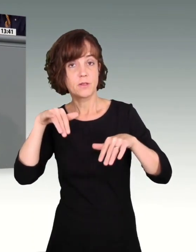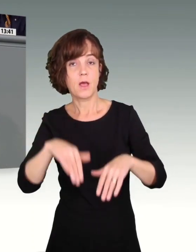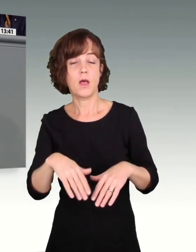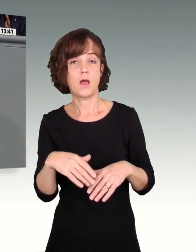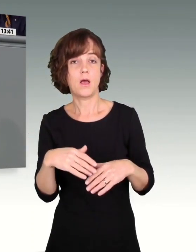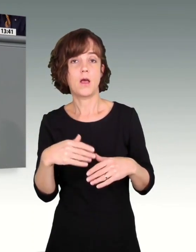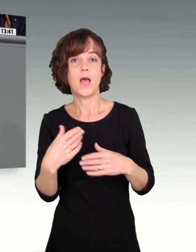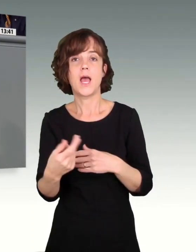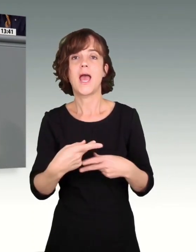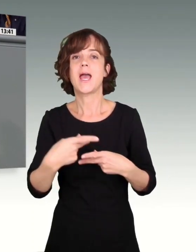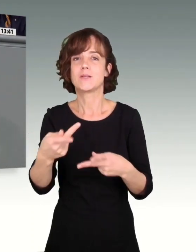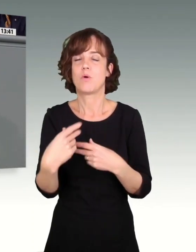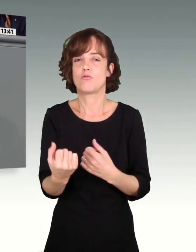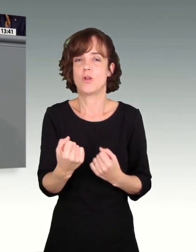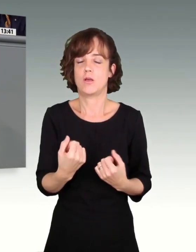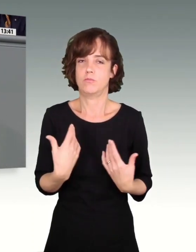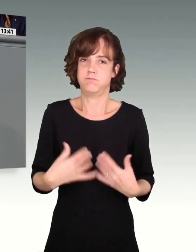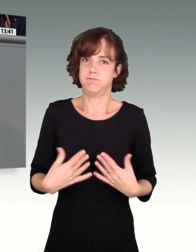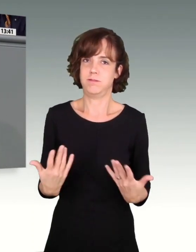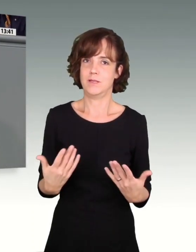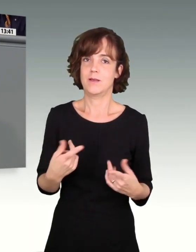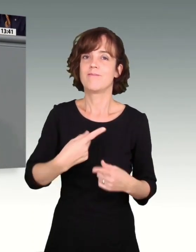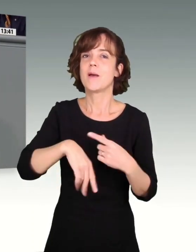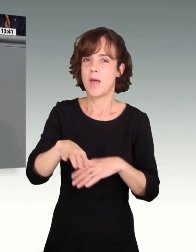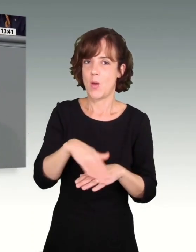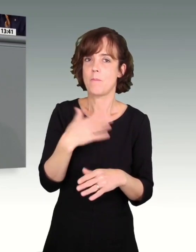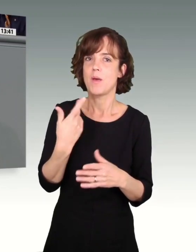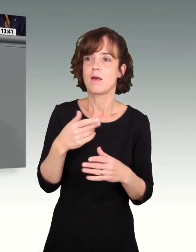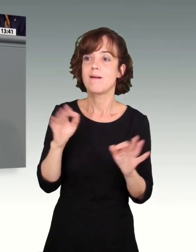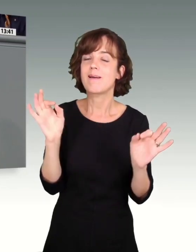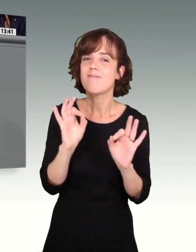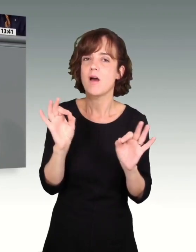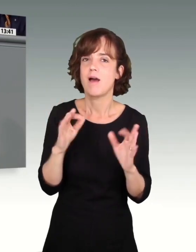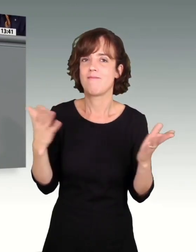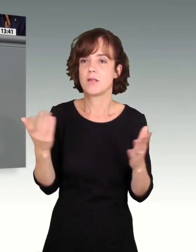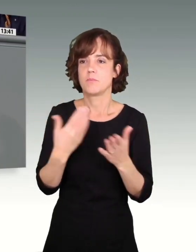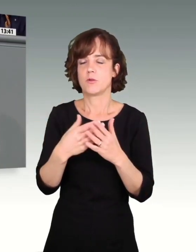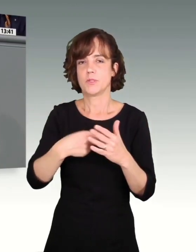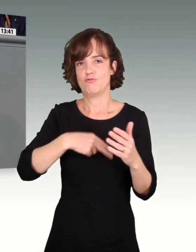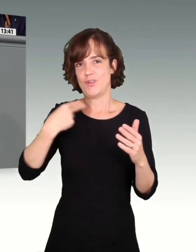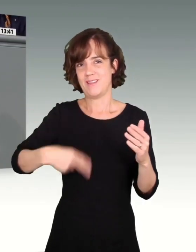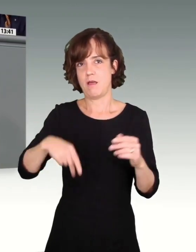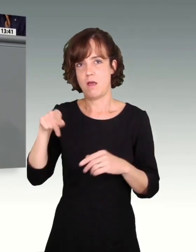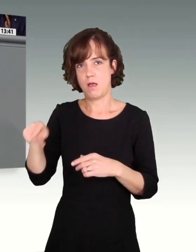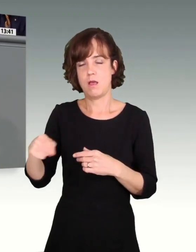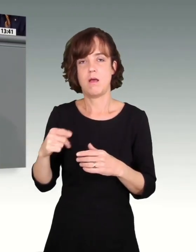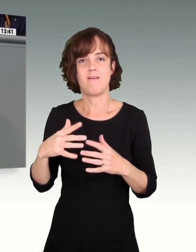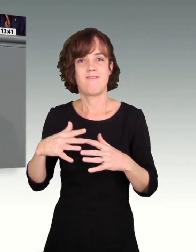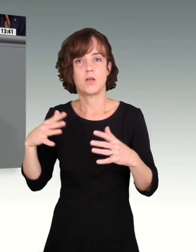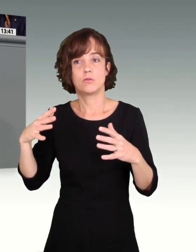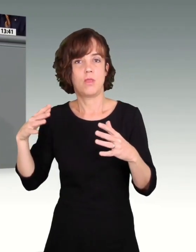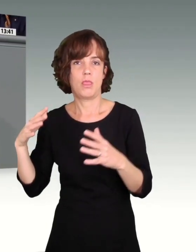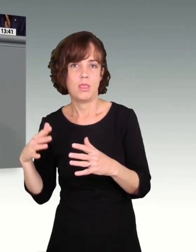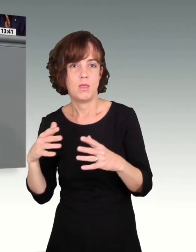enorme Exportstärke, das wissen wir. Und wir merken aber auch momentan, was die Gefahr dabei ist. Wenn in China das Wachstum schwächelt, wenn global